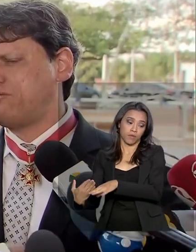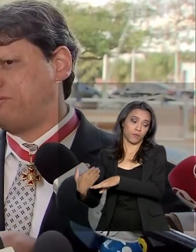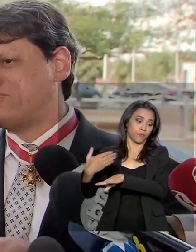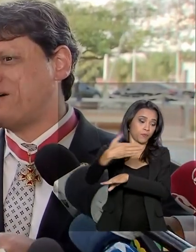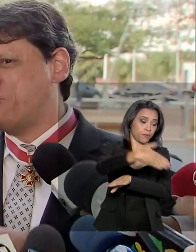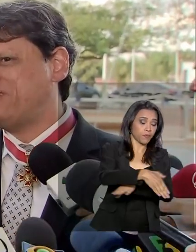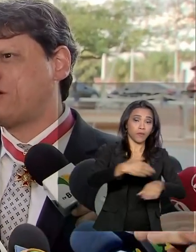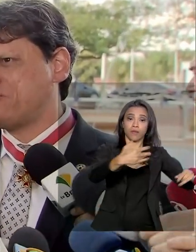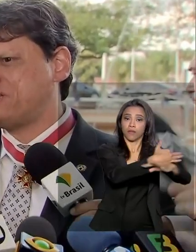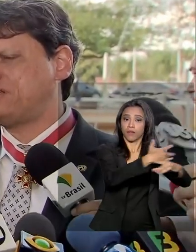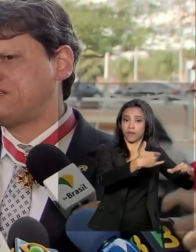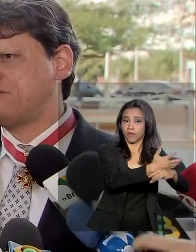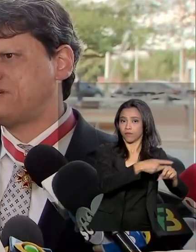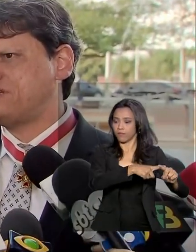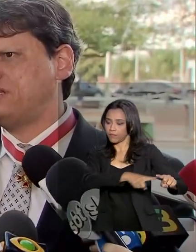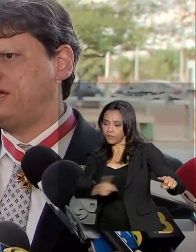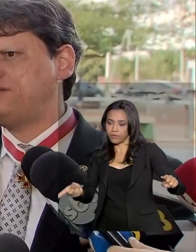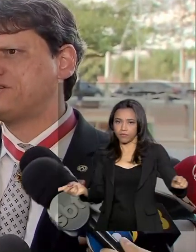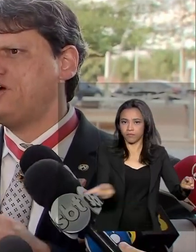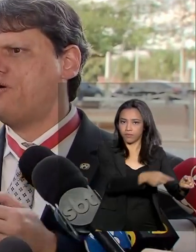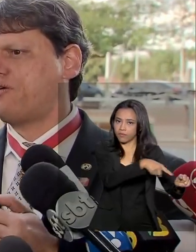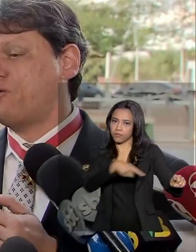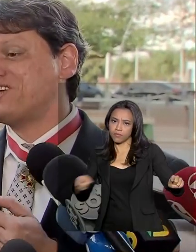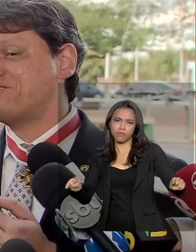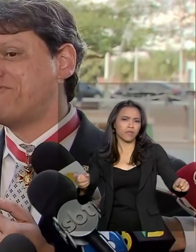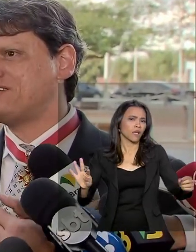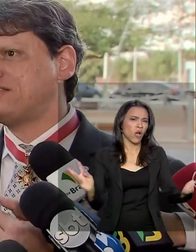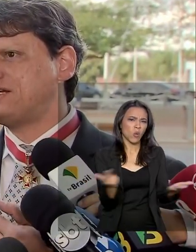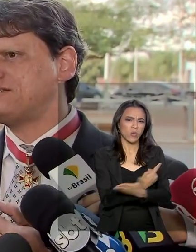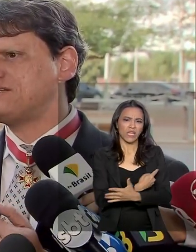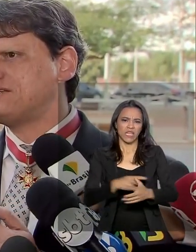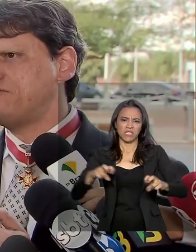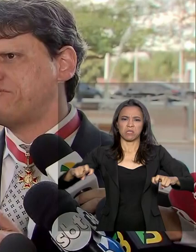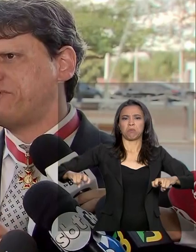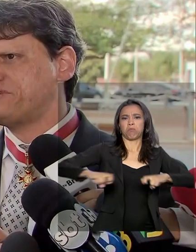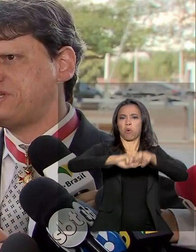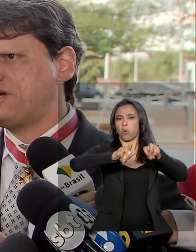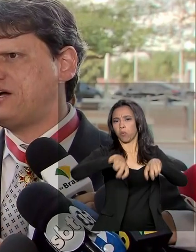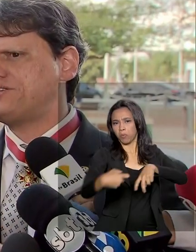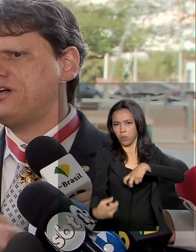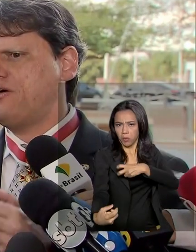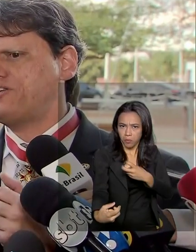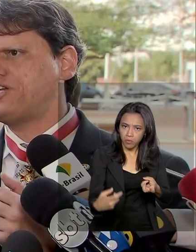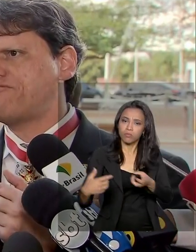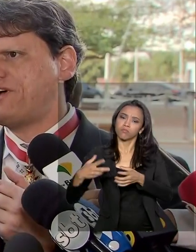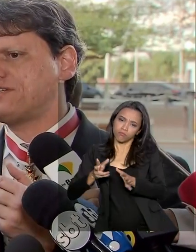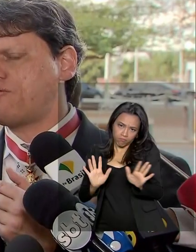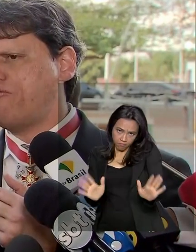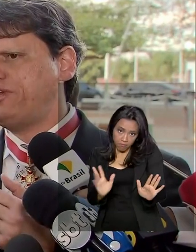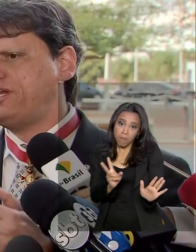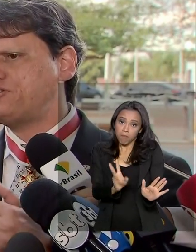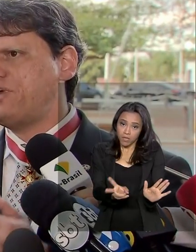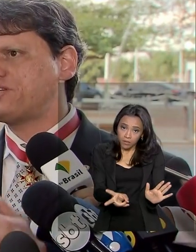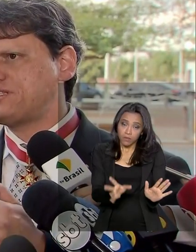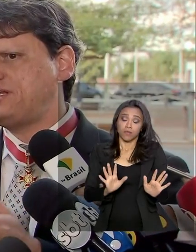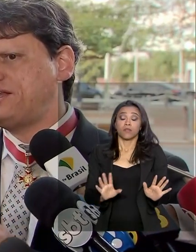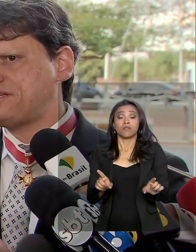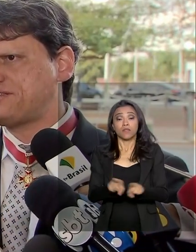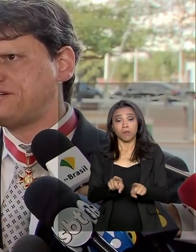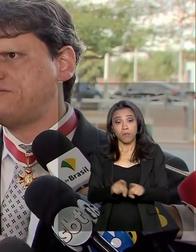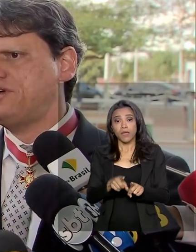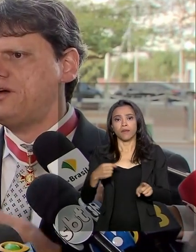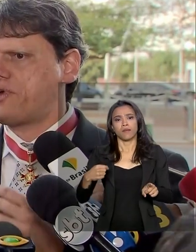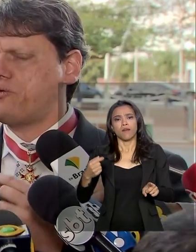muita concentração de acidentes, onde a gente faça a transição de velocidade, onde a gente faça convenientemente a